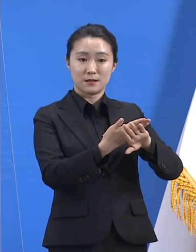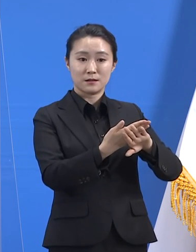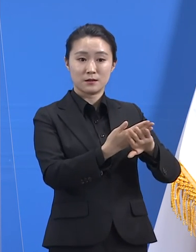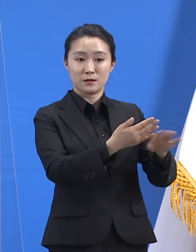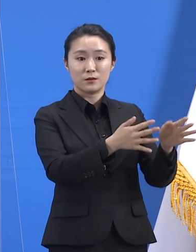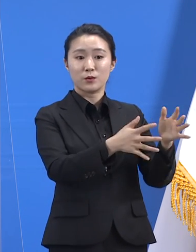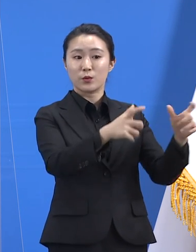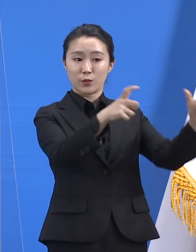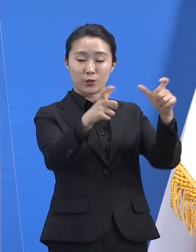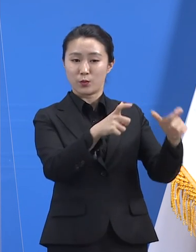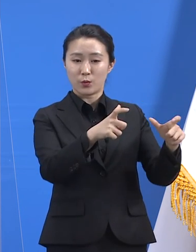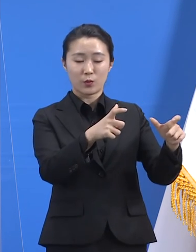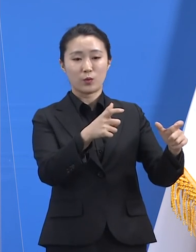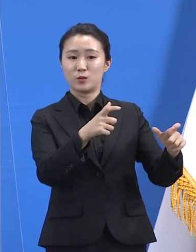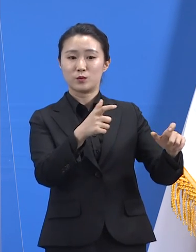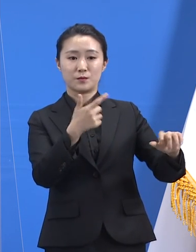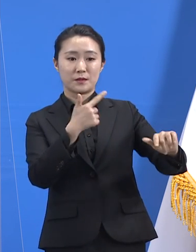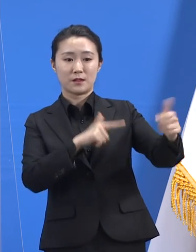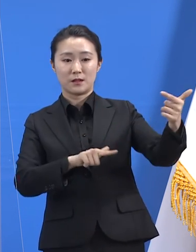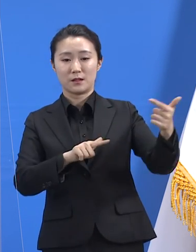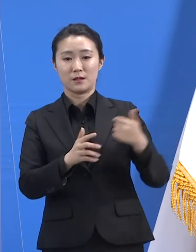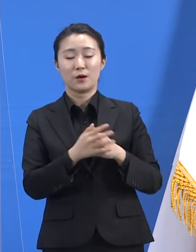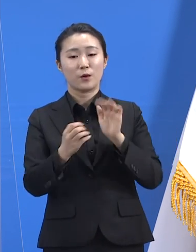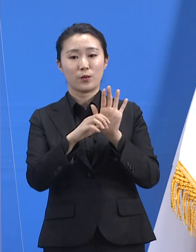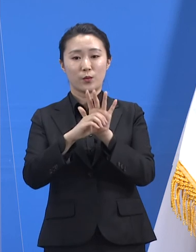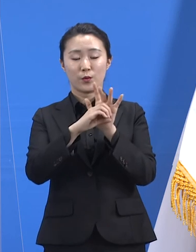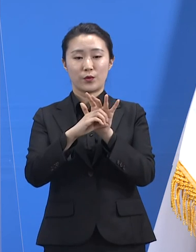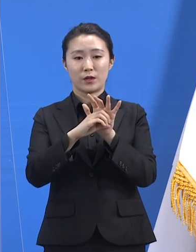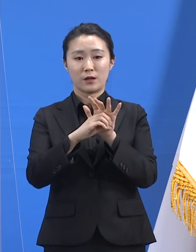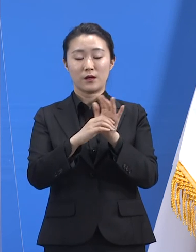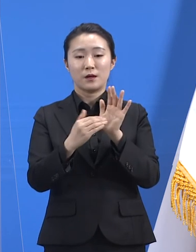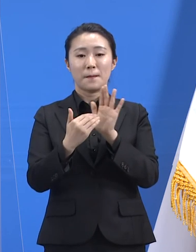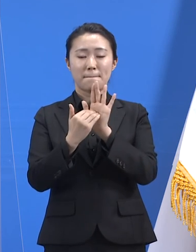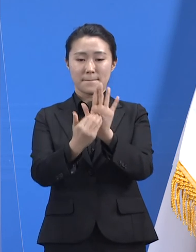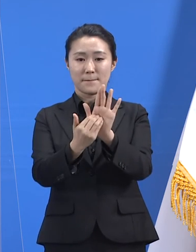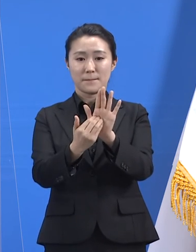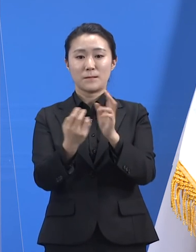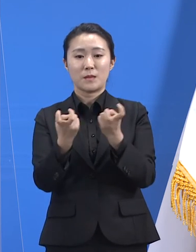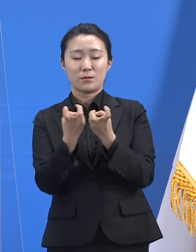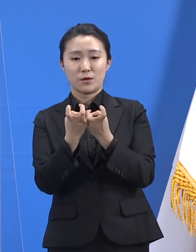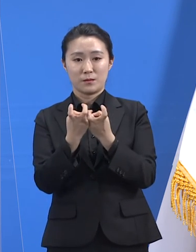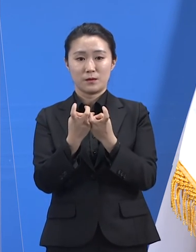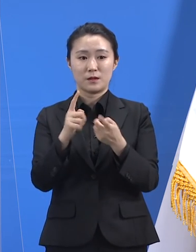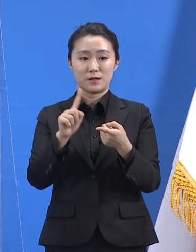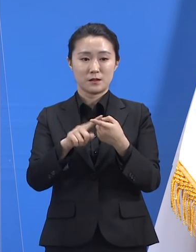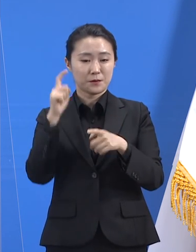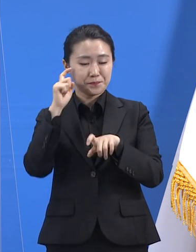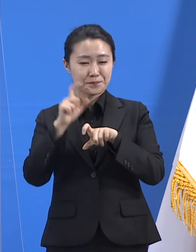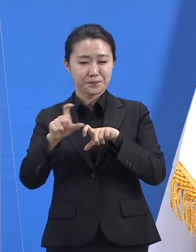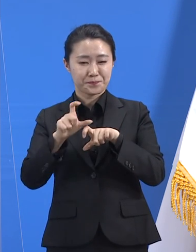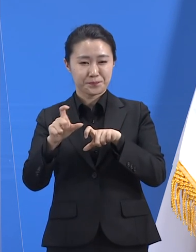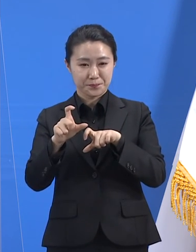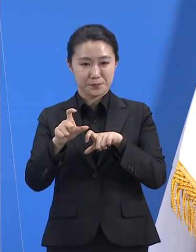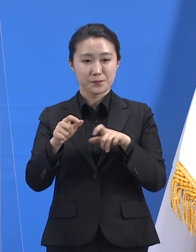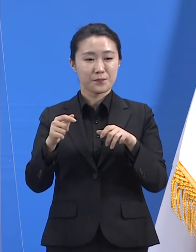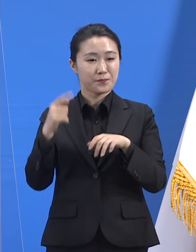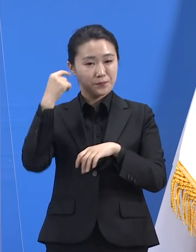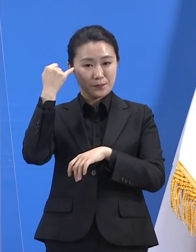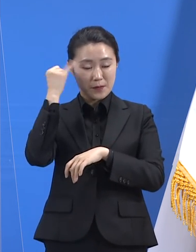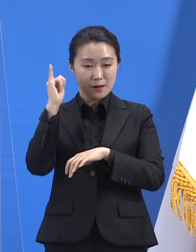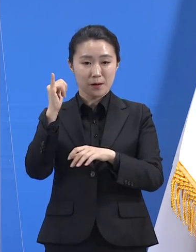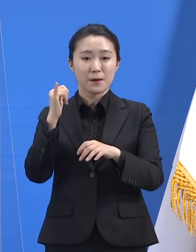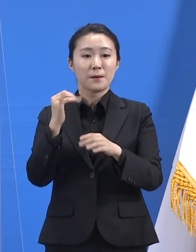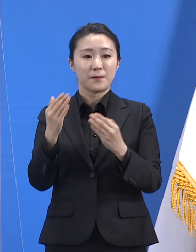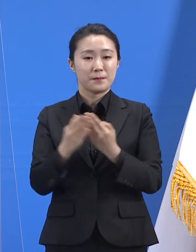조직도 구성하고 운영해 왔습니다. 2020년 한국의 방역은 성공적이었고 자랑스러운 역사로